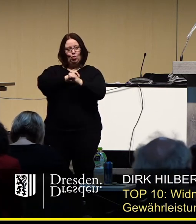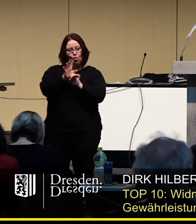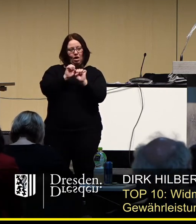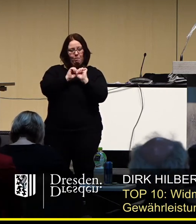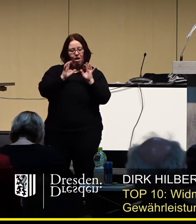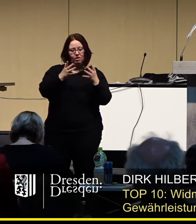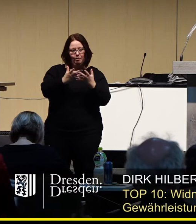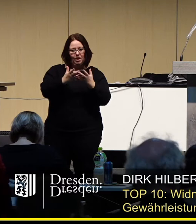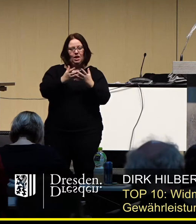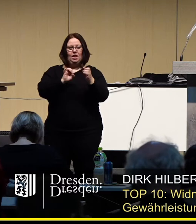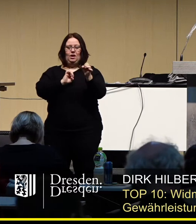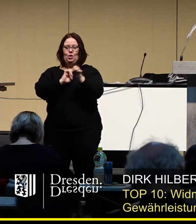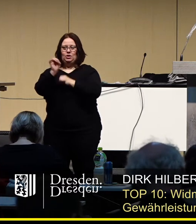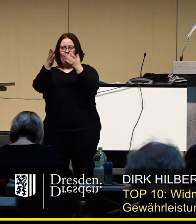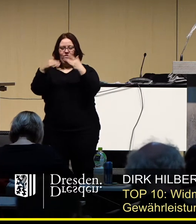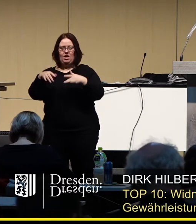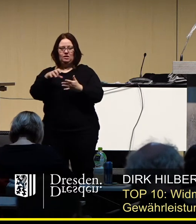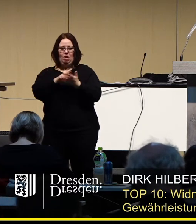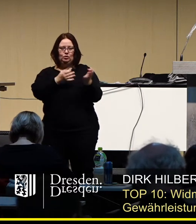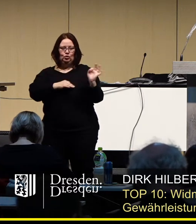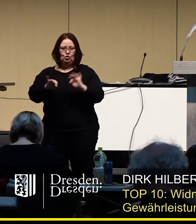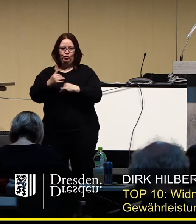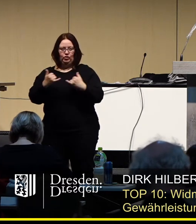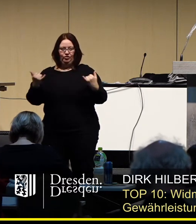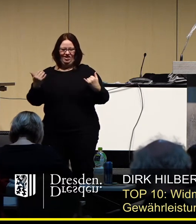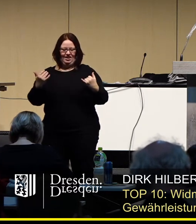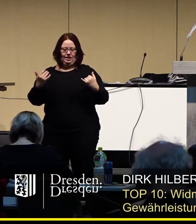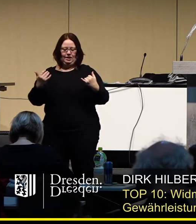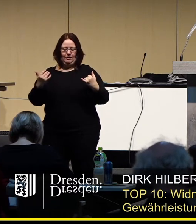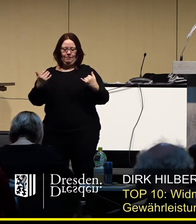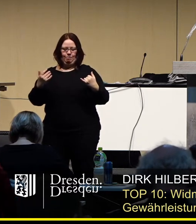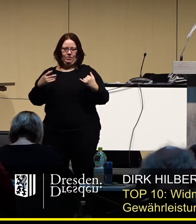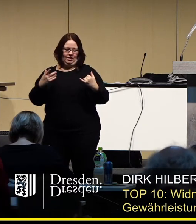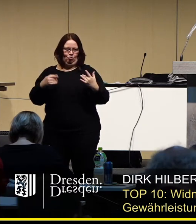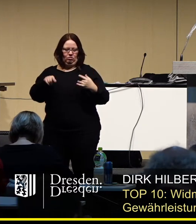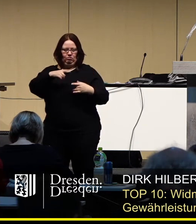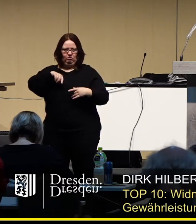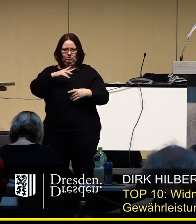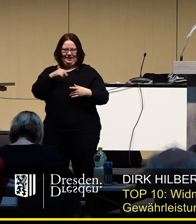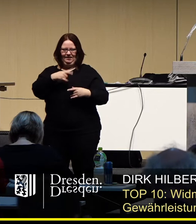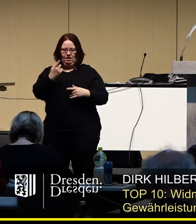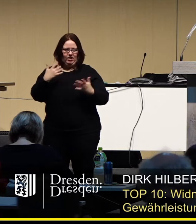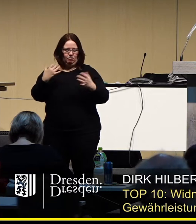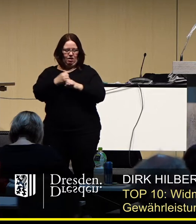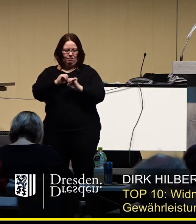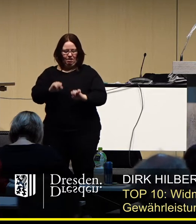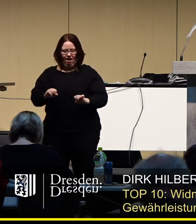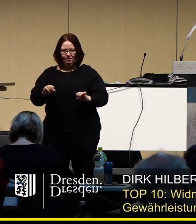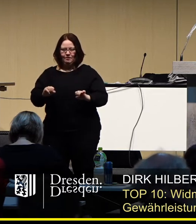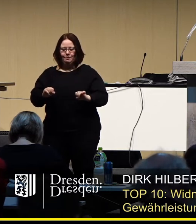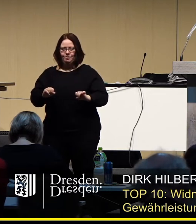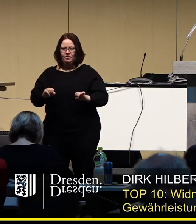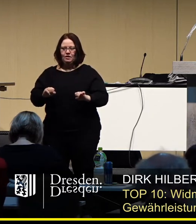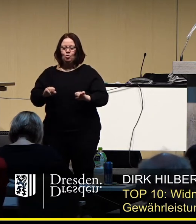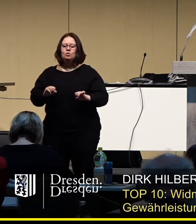-Pandemie Weihnachtsmärkte in 2020 möglich machen? Und ein